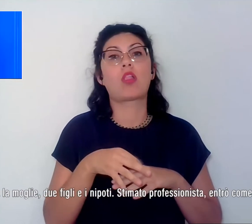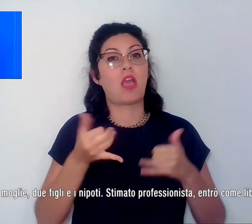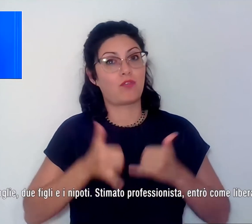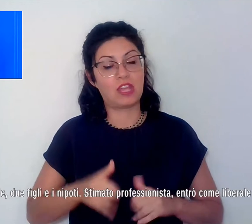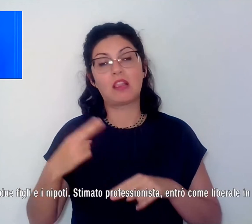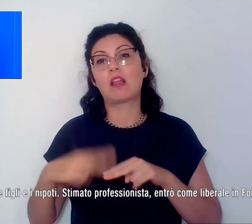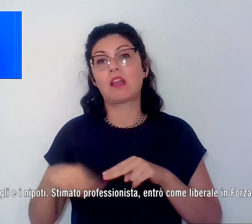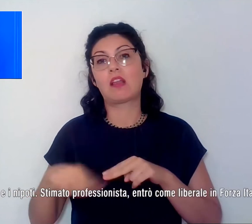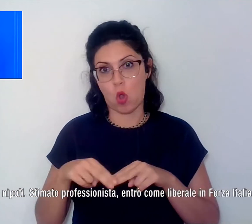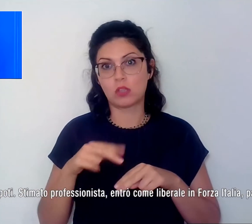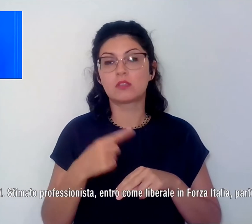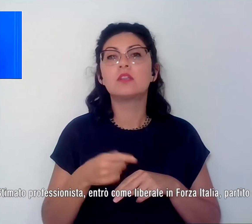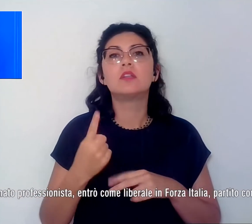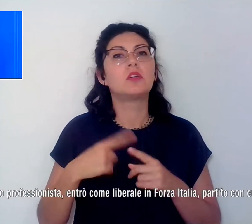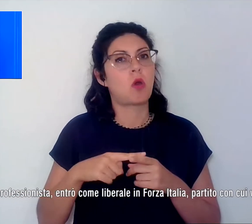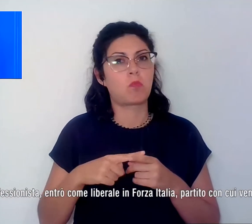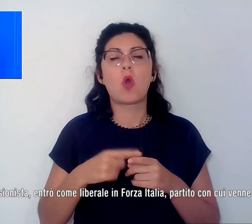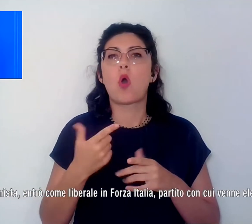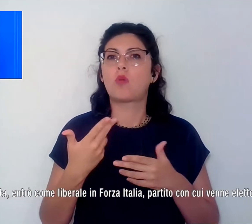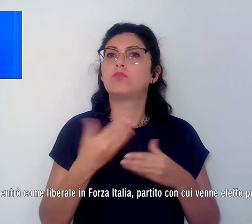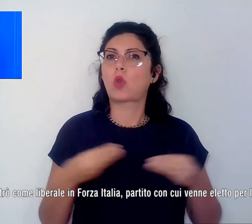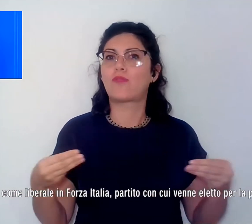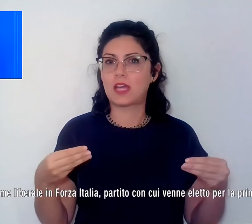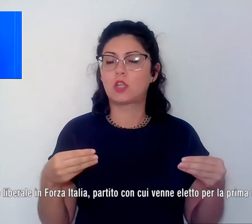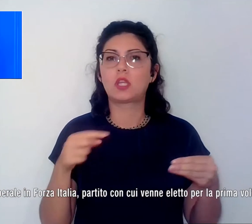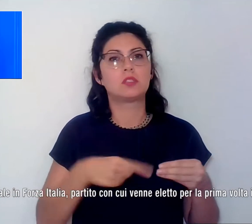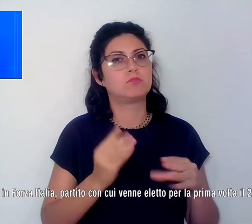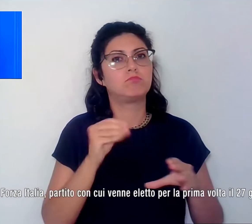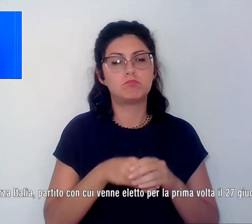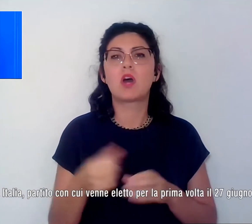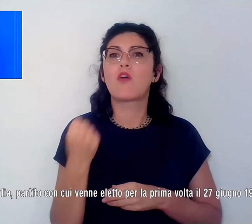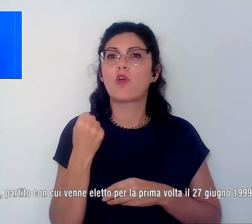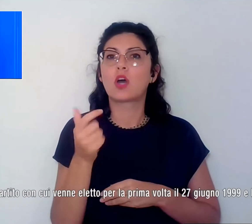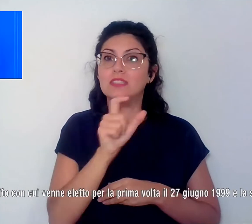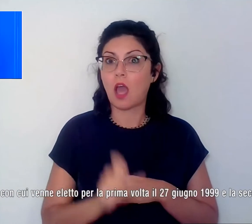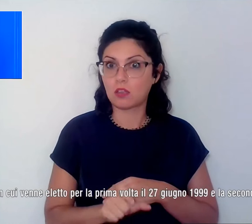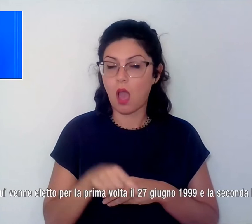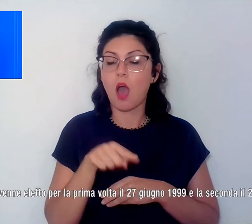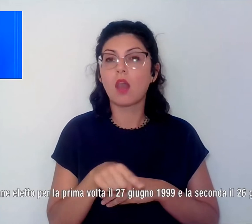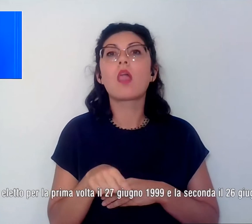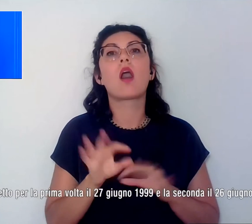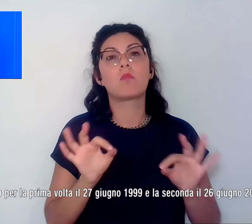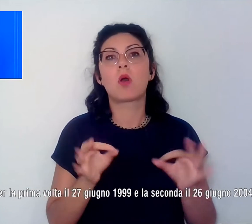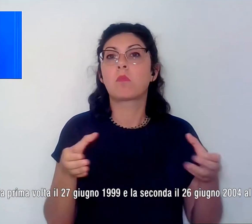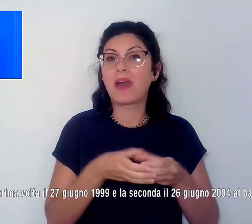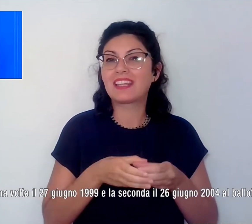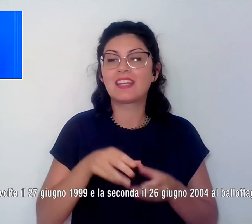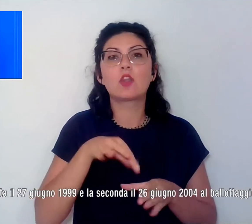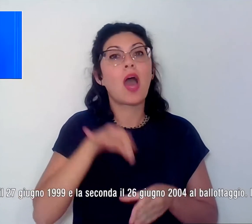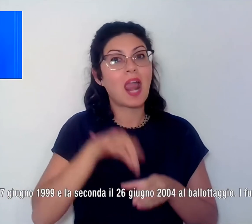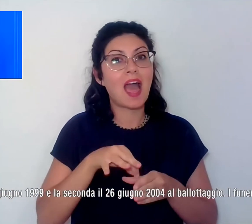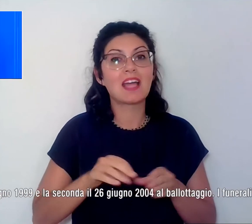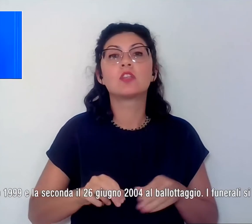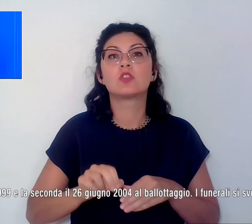professionista entrò come liberale in Forza Italia, partito con cui venne eletto per la prima volta il 27 giugno del